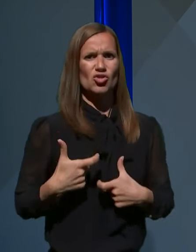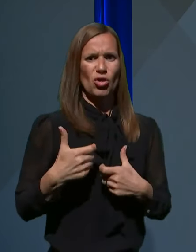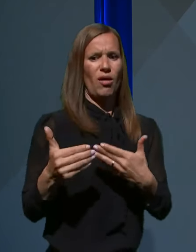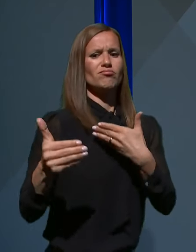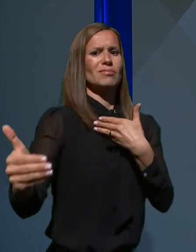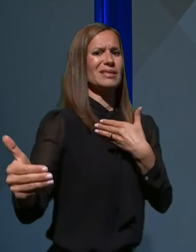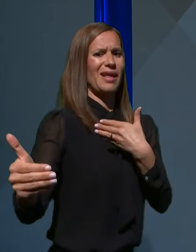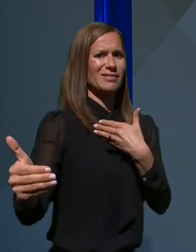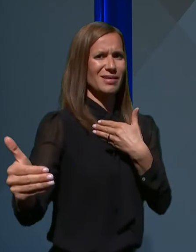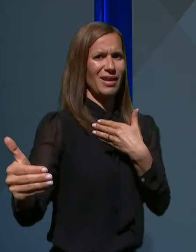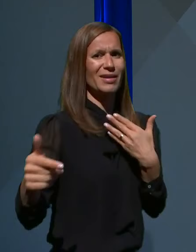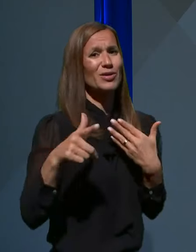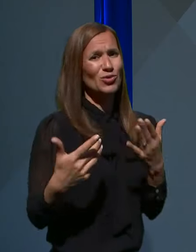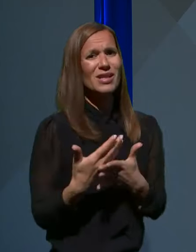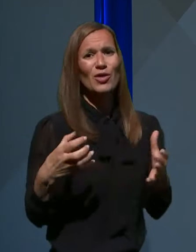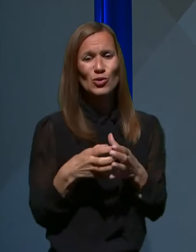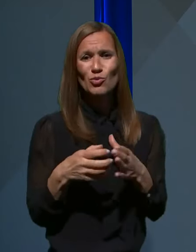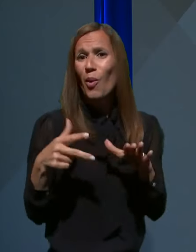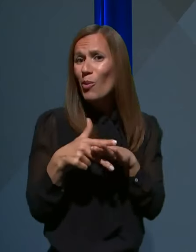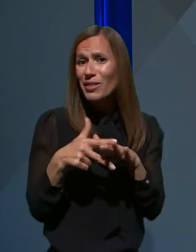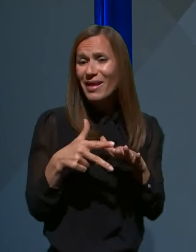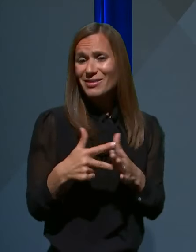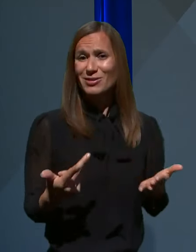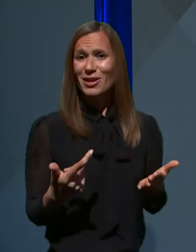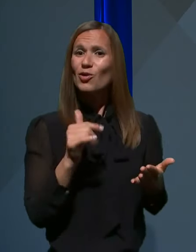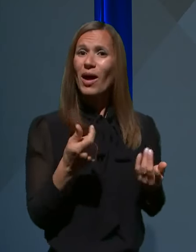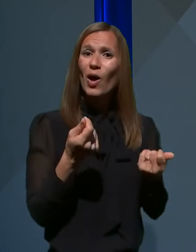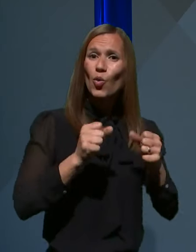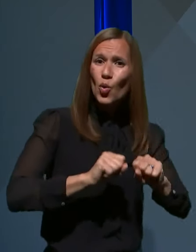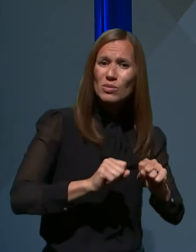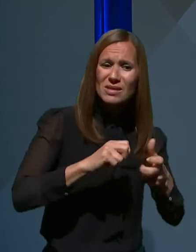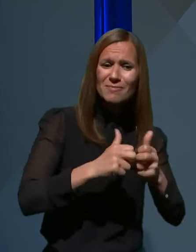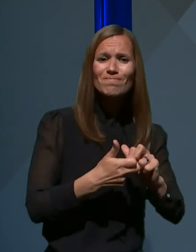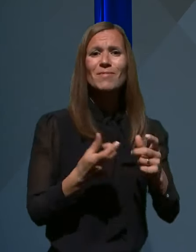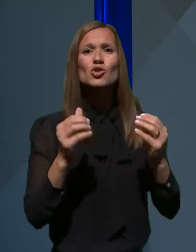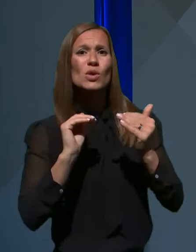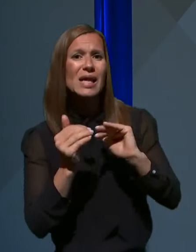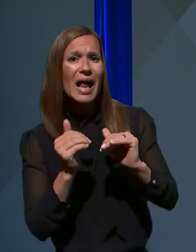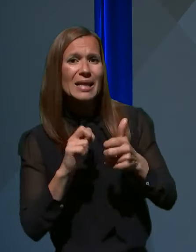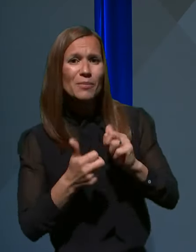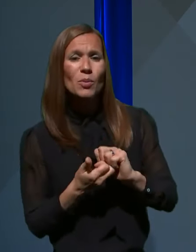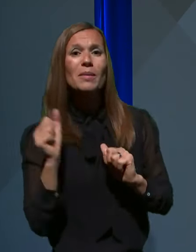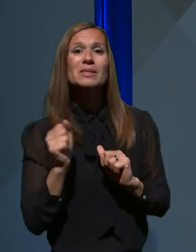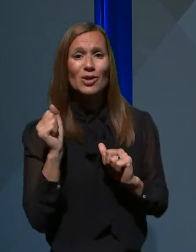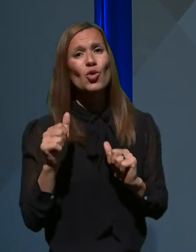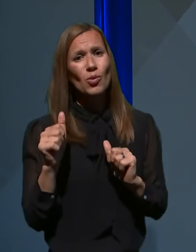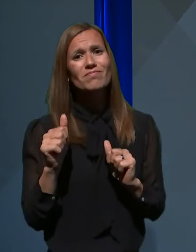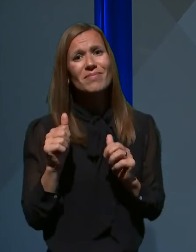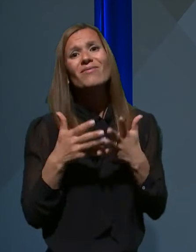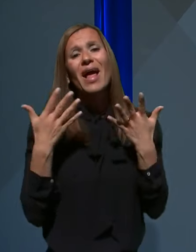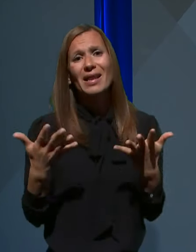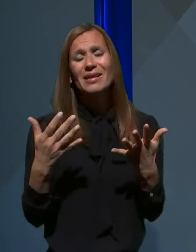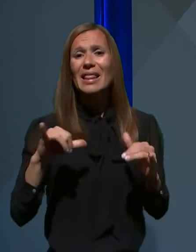so za družbo moteči, tako ekonomsko kot socialno, zato obstaja velik interes za opredelitev ustreznega